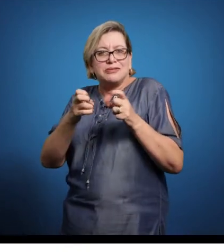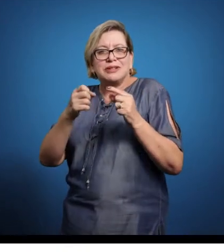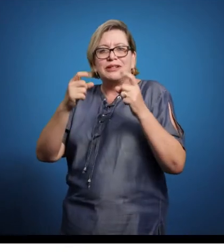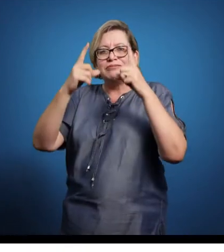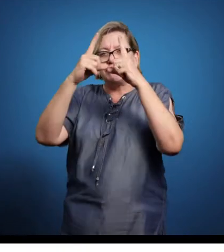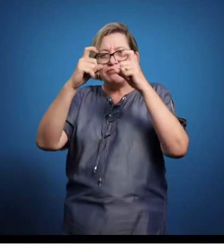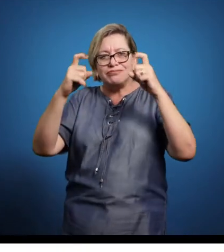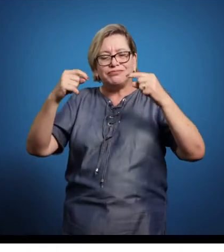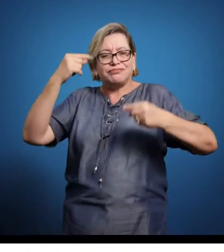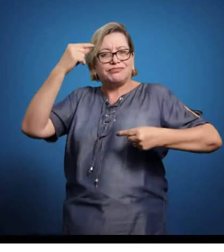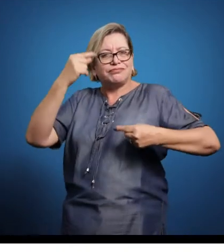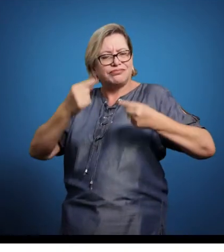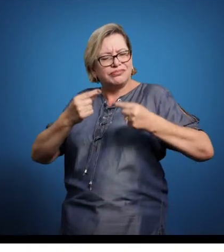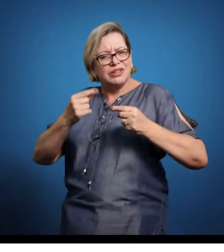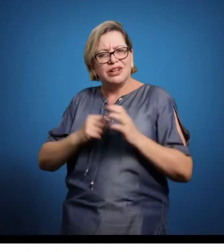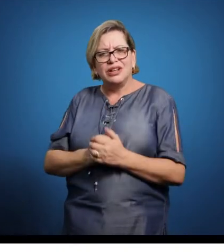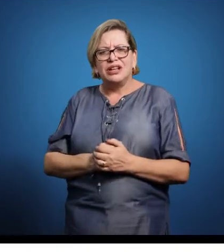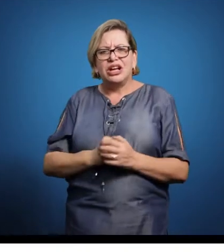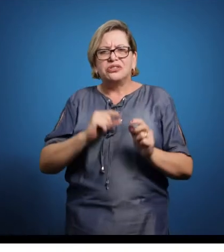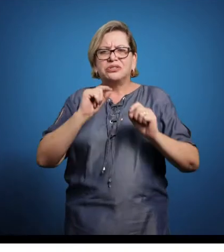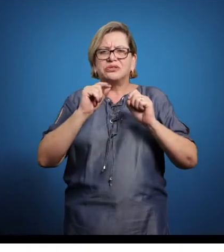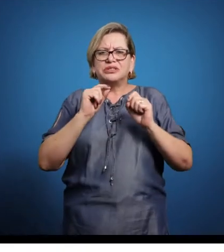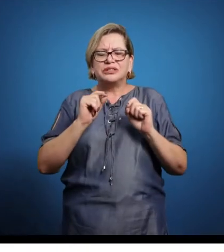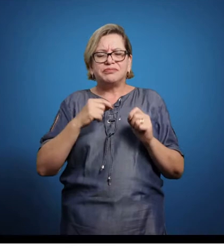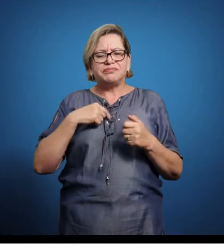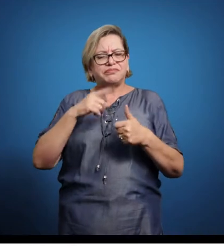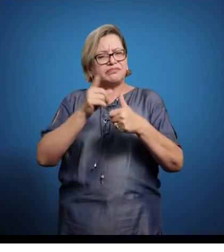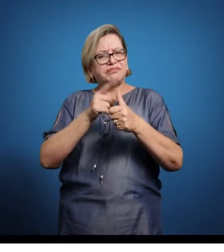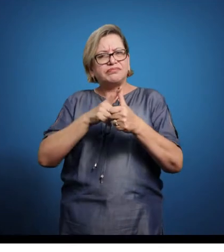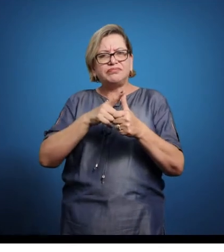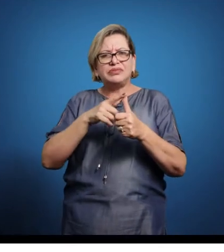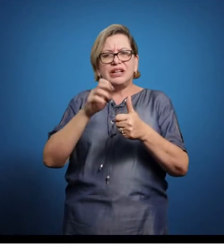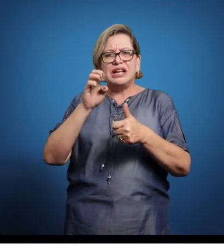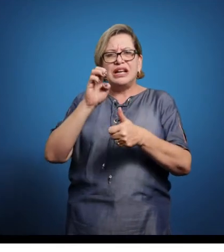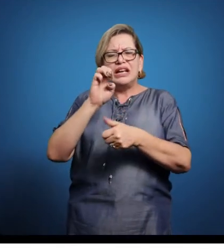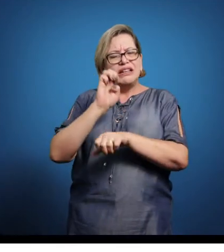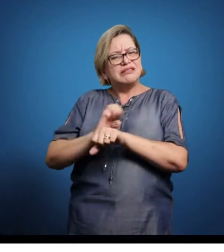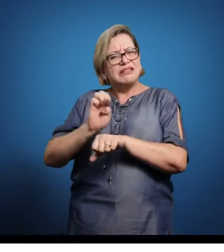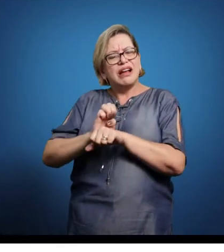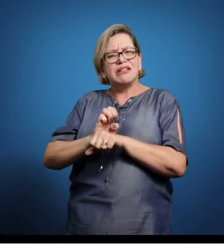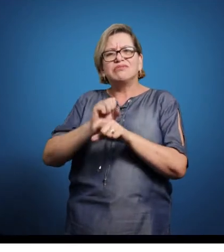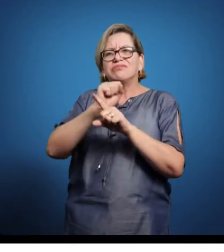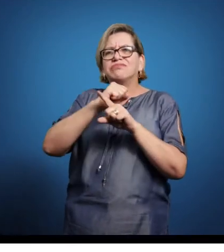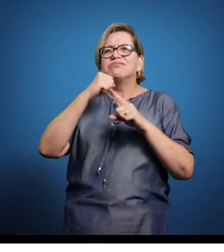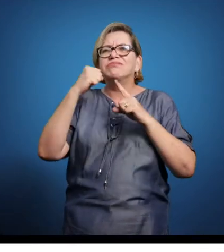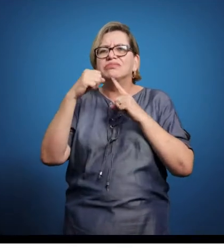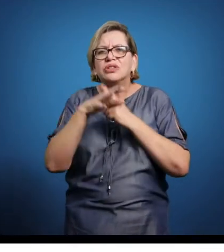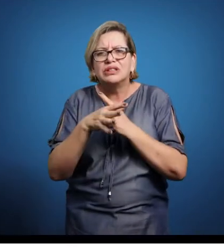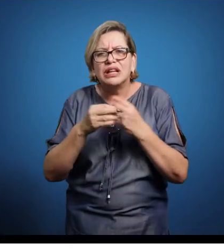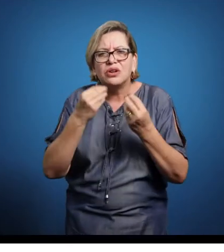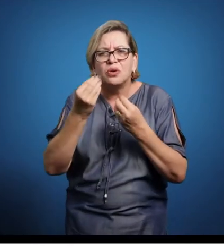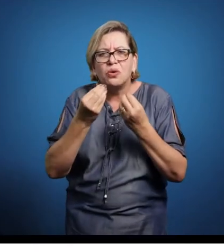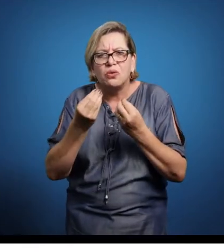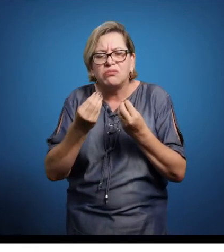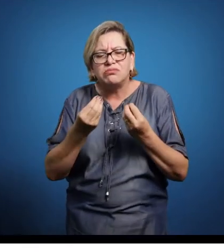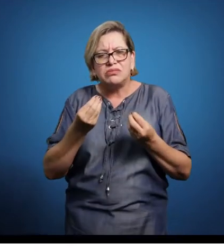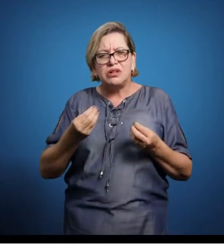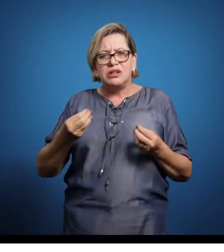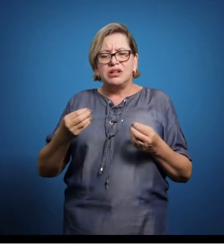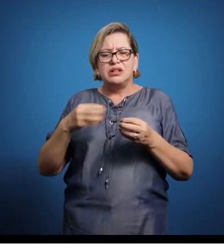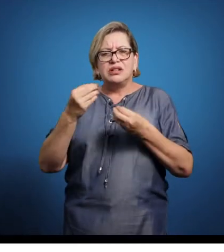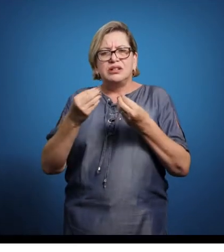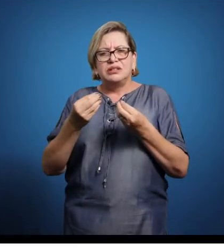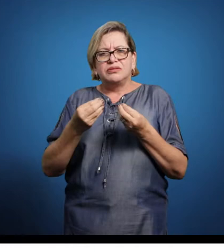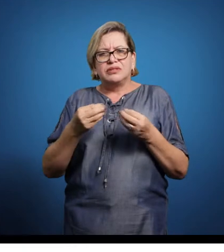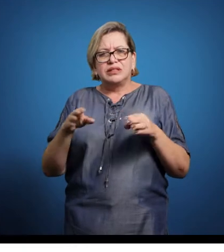política. E quais as pautas? Estado e sociedade. Um novo tipo de Estado e uma nova modalidade de sociedade.